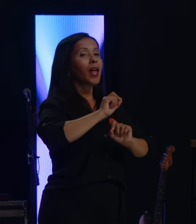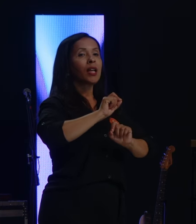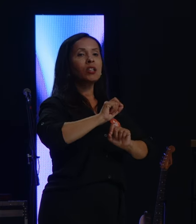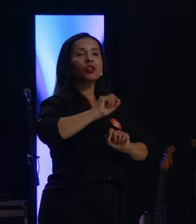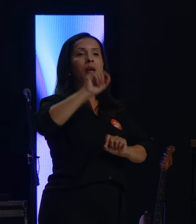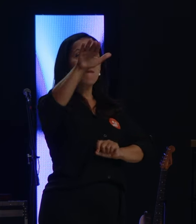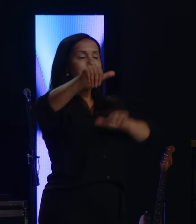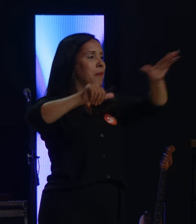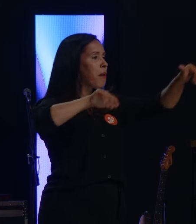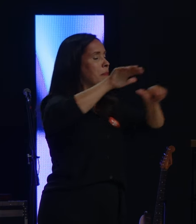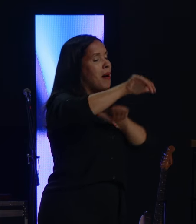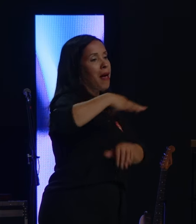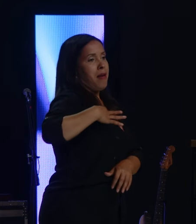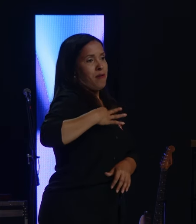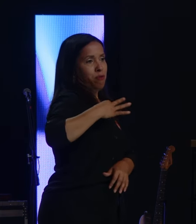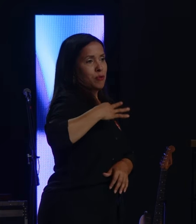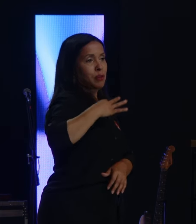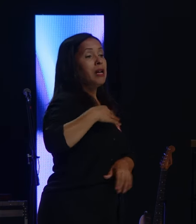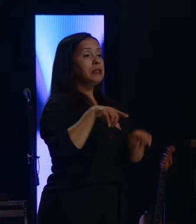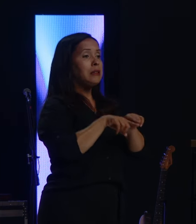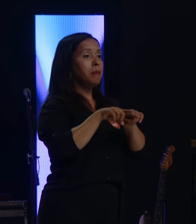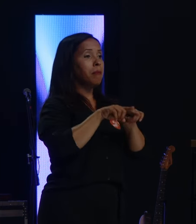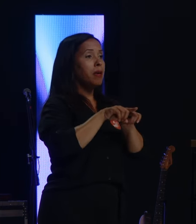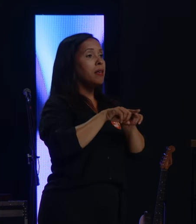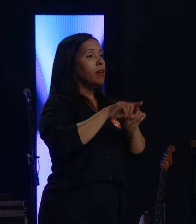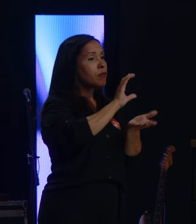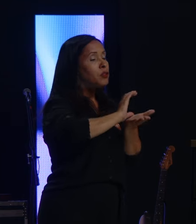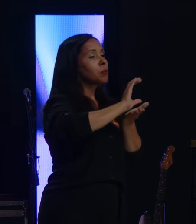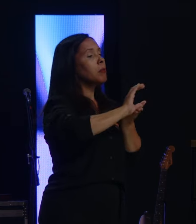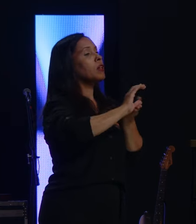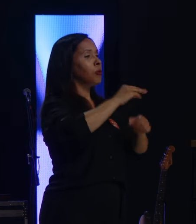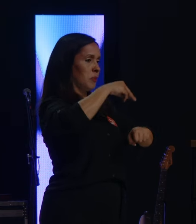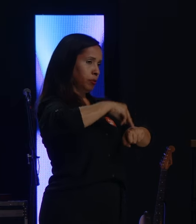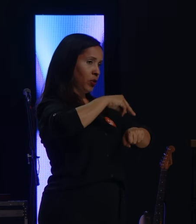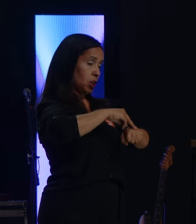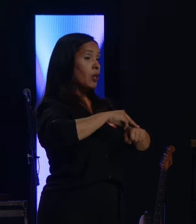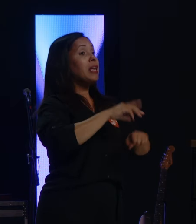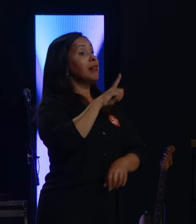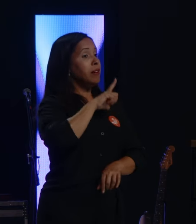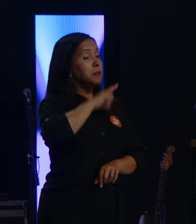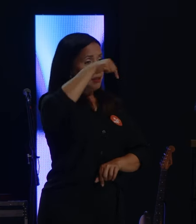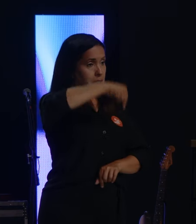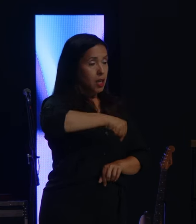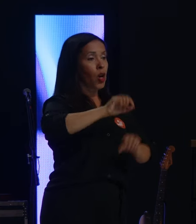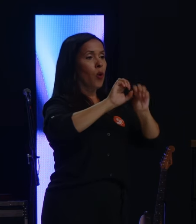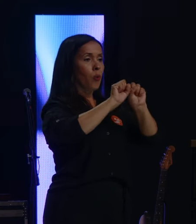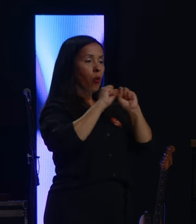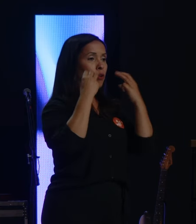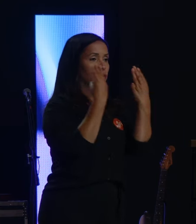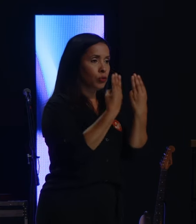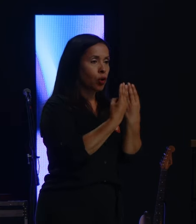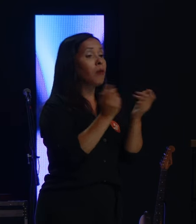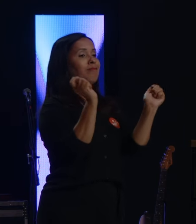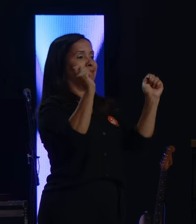recursos para este ministério, e divulgar os nossos workshops de capacitação, porque sabemos que muitas vezes a gente fica